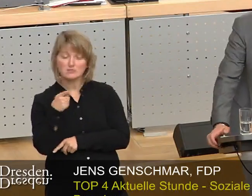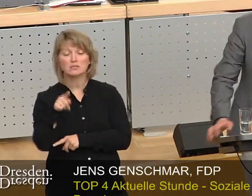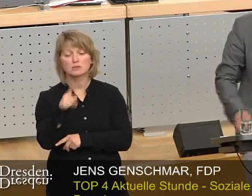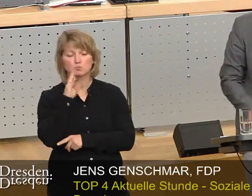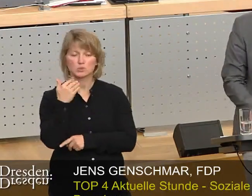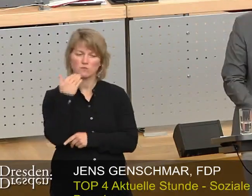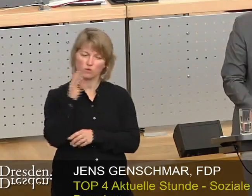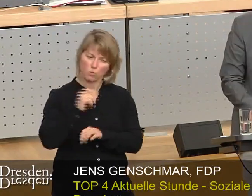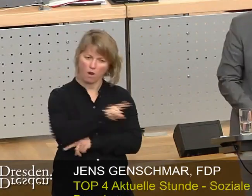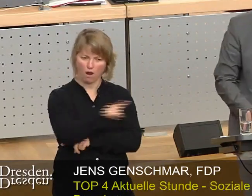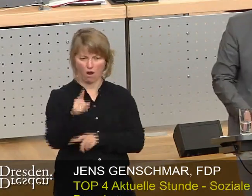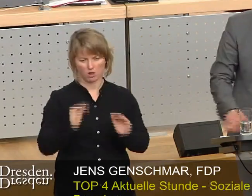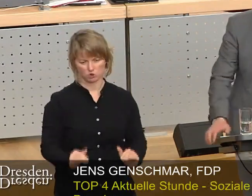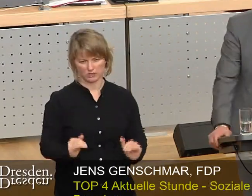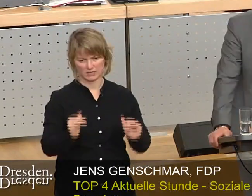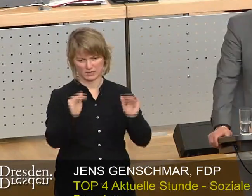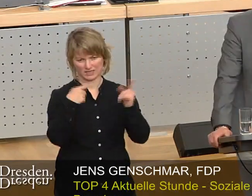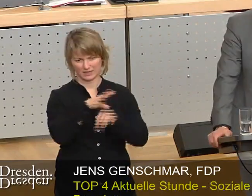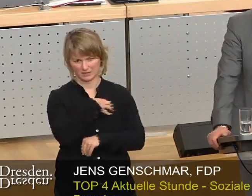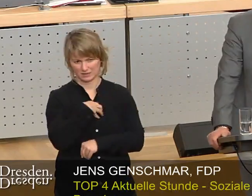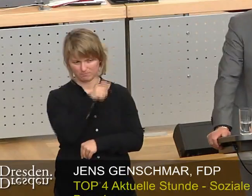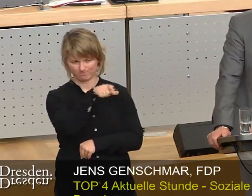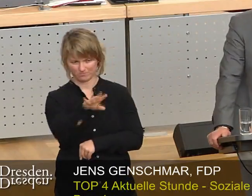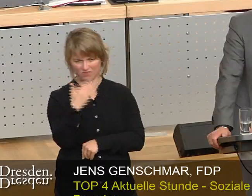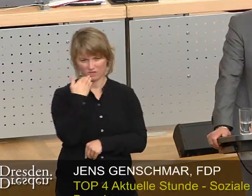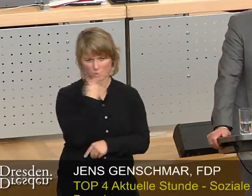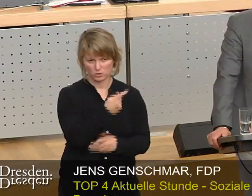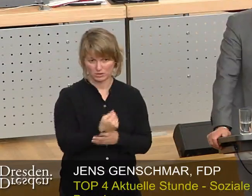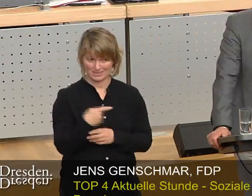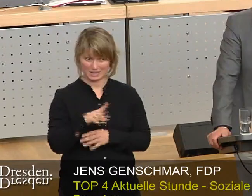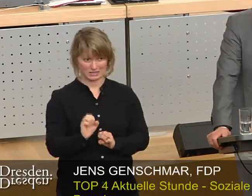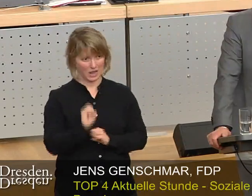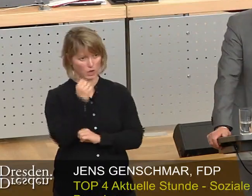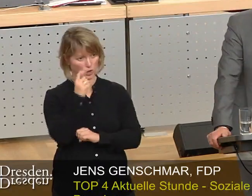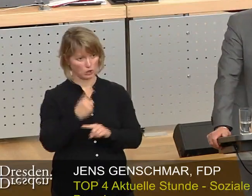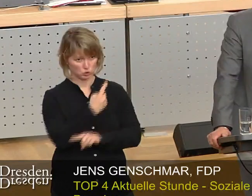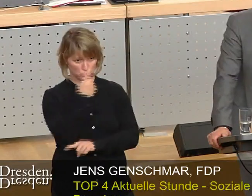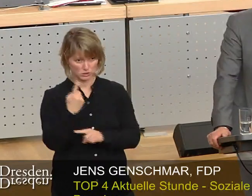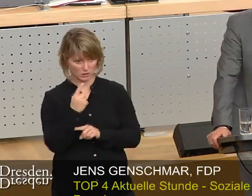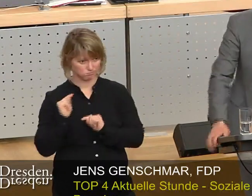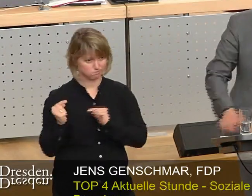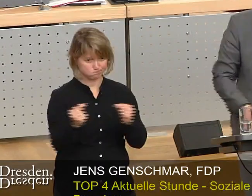Schichten der Bevölkerung zu errichten. Wenn wir hier diese Aktuelle Stunde führen müssen,